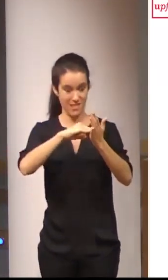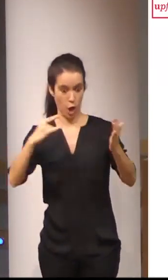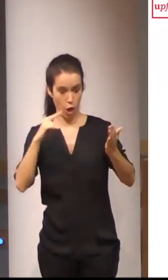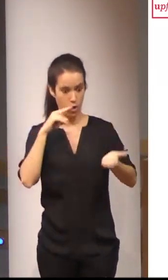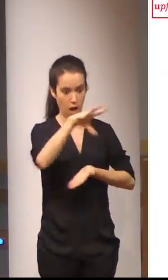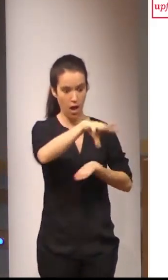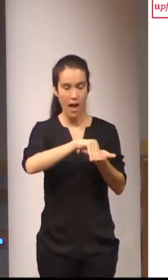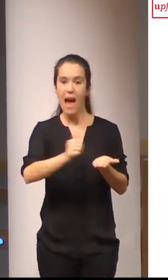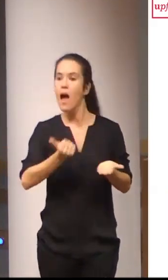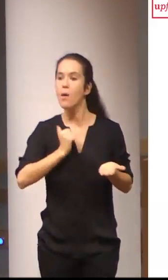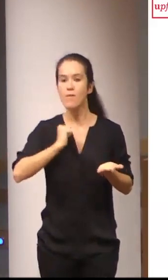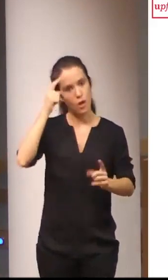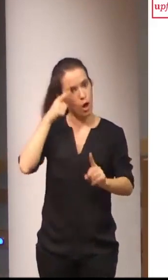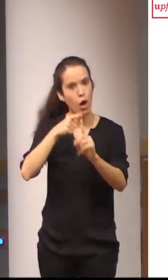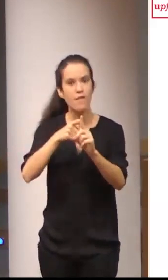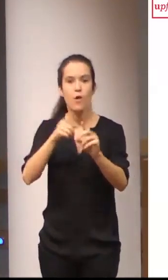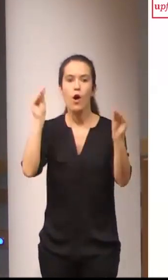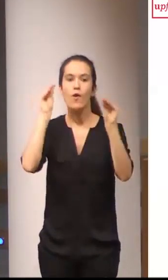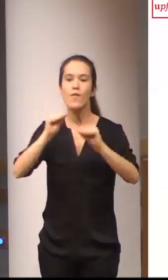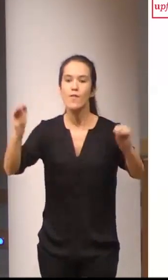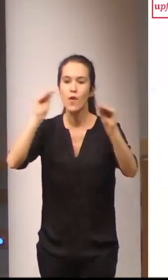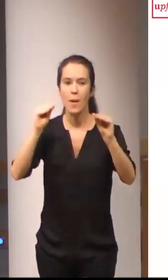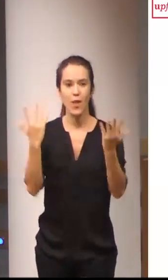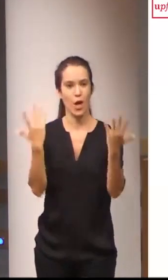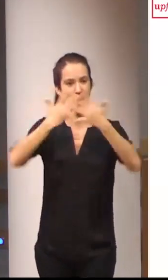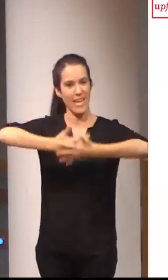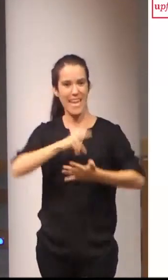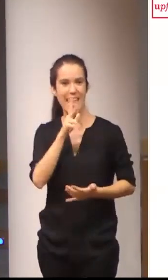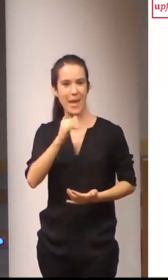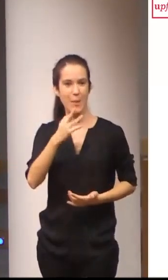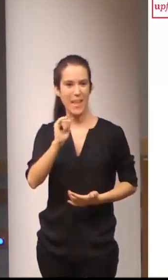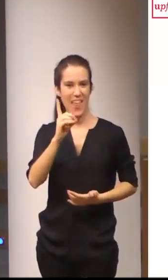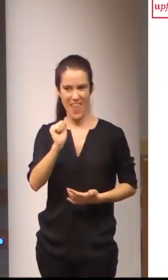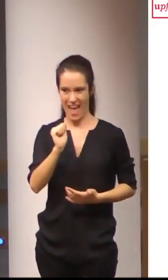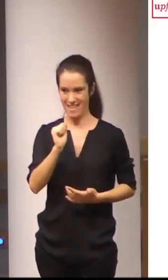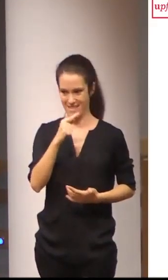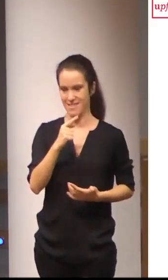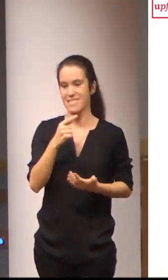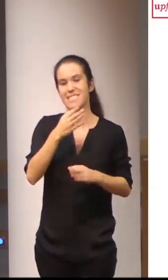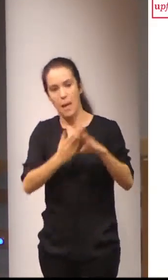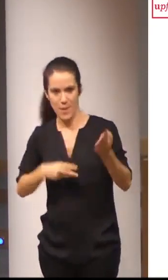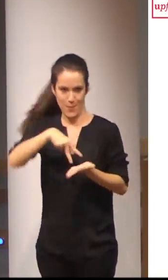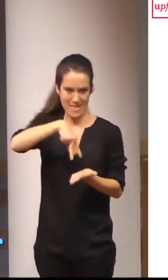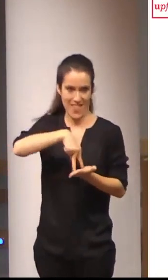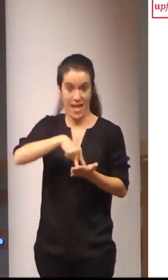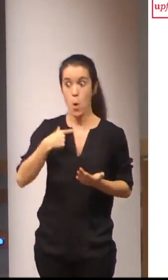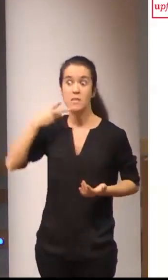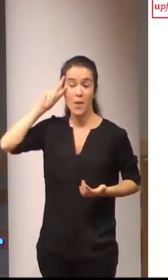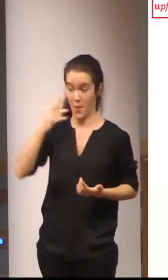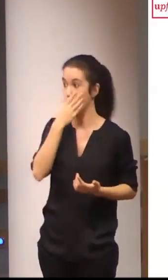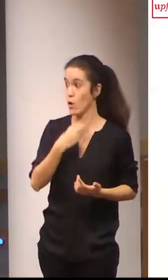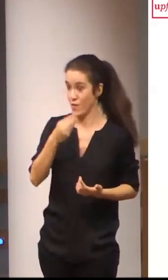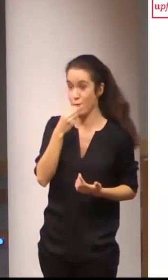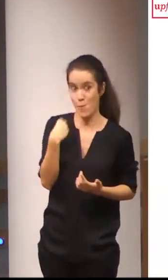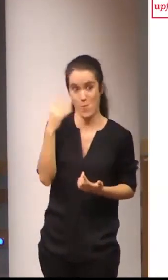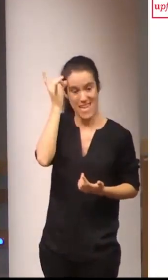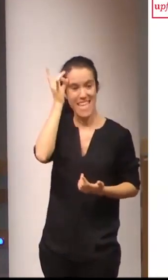al servicio de una formación hibridada semipresencial aquí tenemos una experiencia bonita muy bonita con una